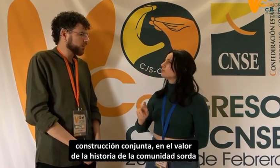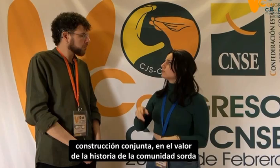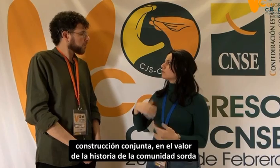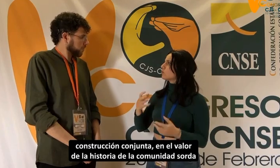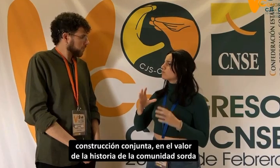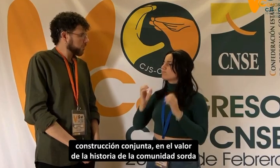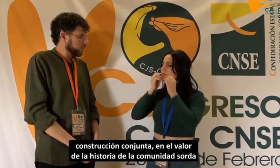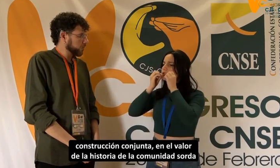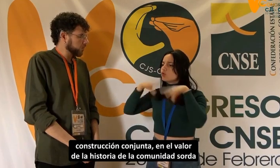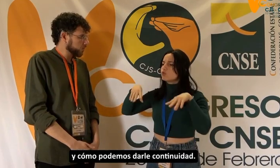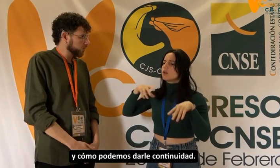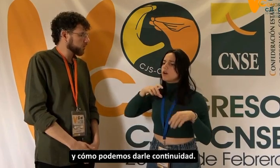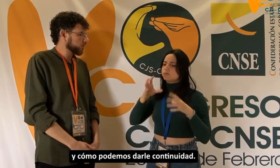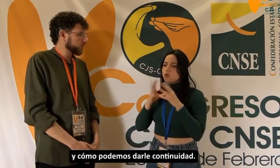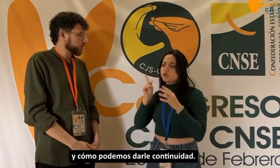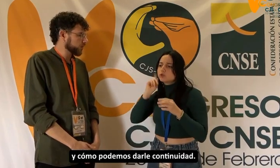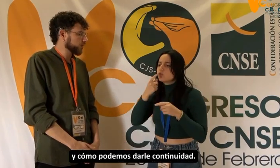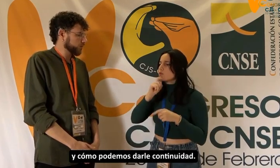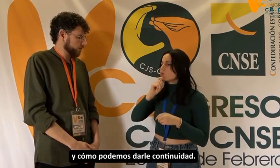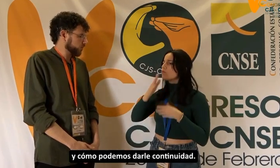sorda y cómo podemos darle continuidad.